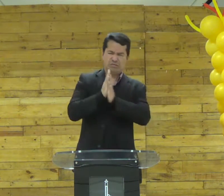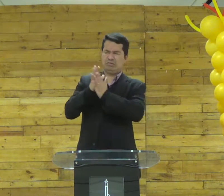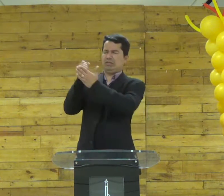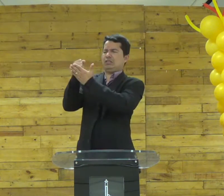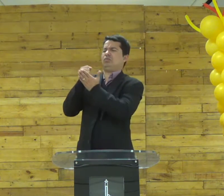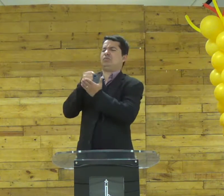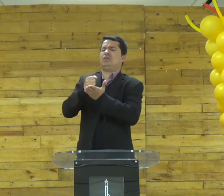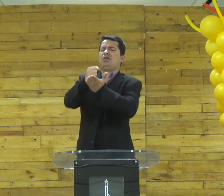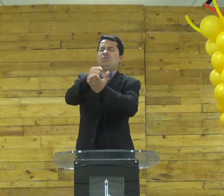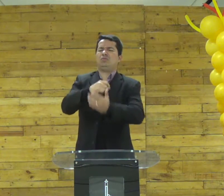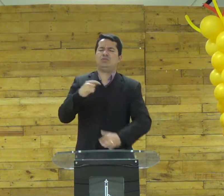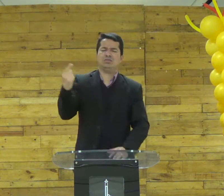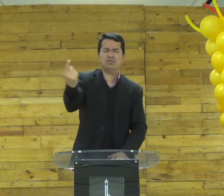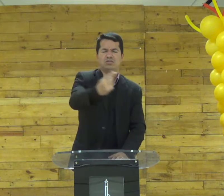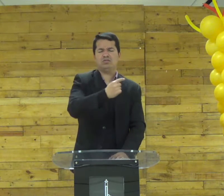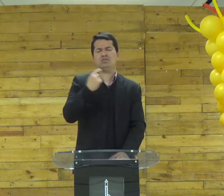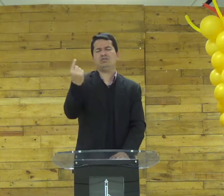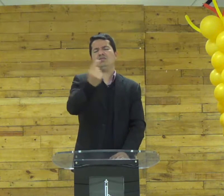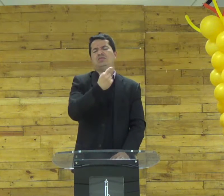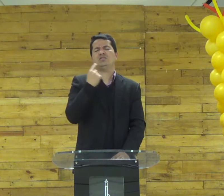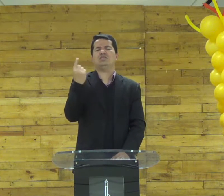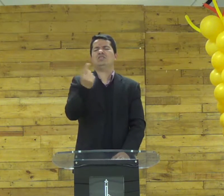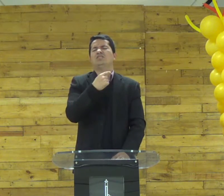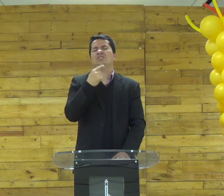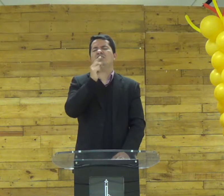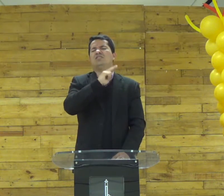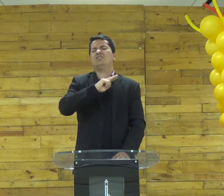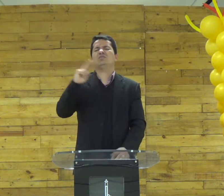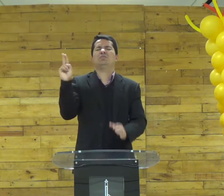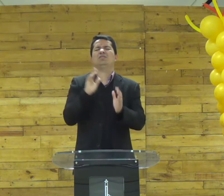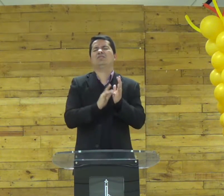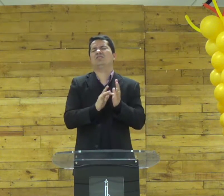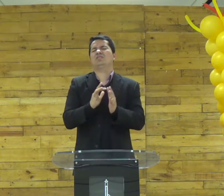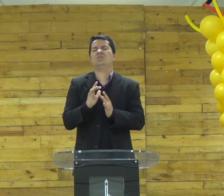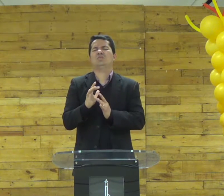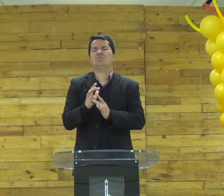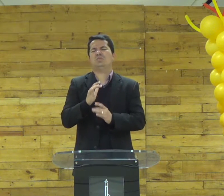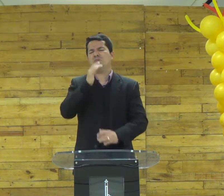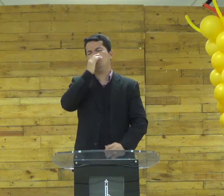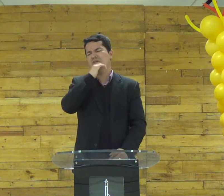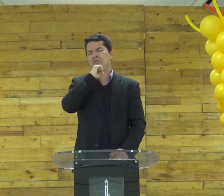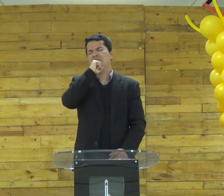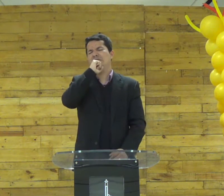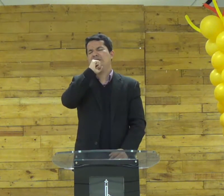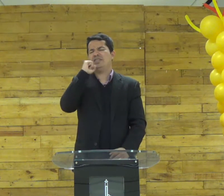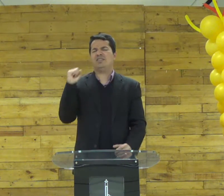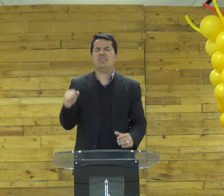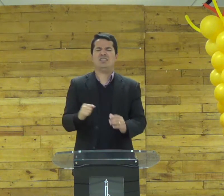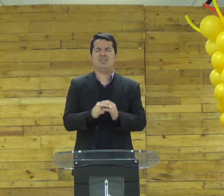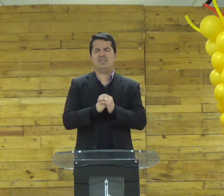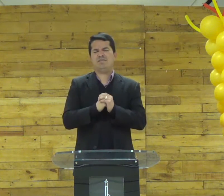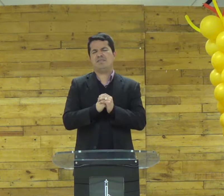nós não queremos amar o mundo Deus queremos te amar em nome de Jesus Senhor Amém